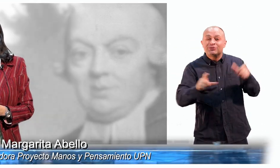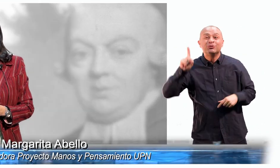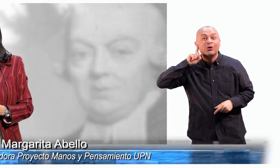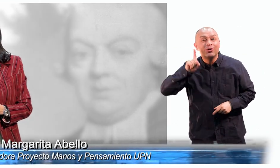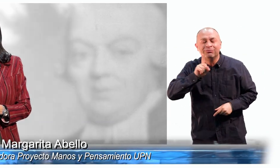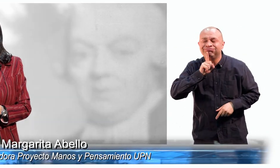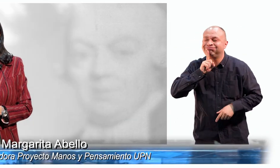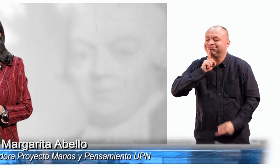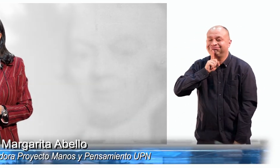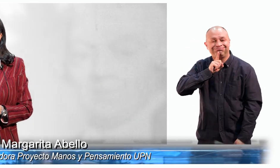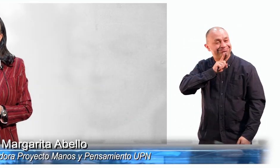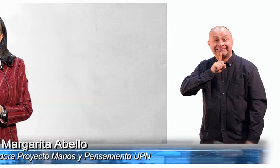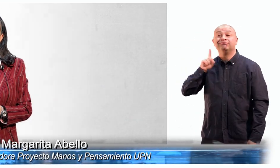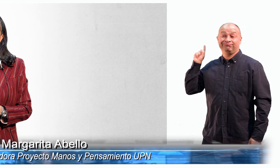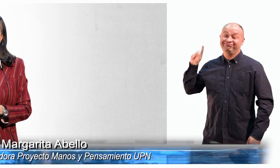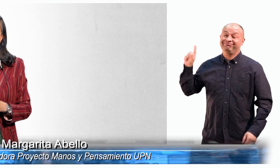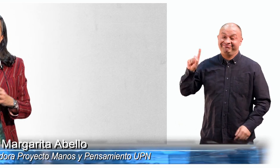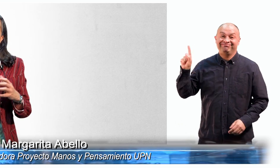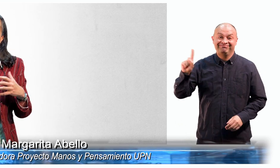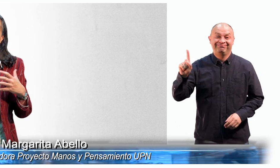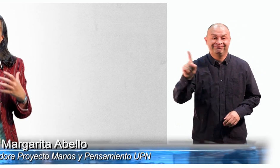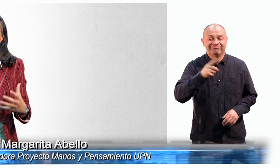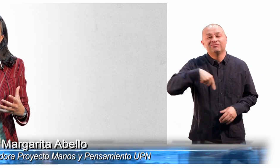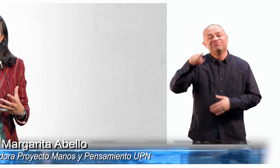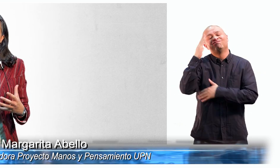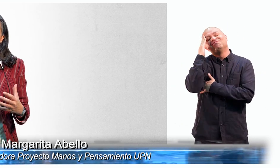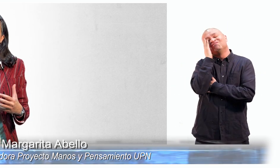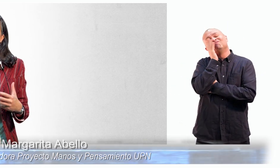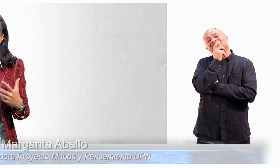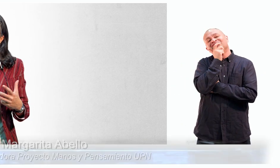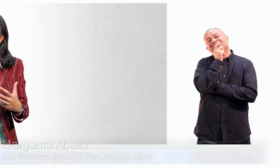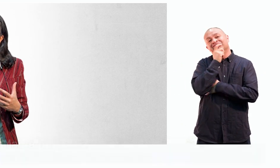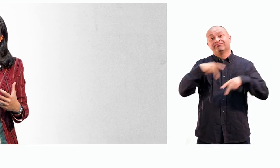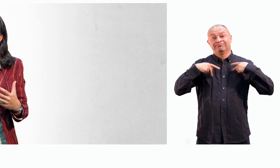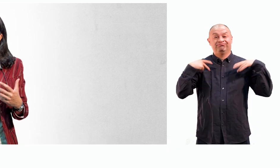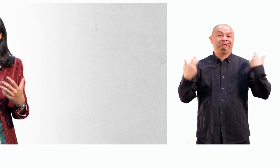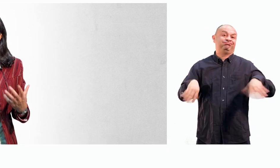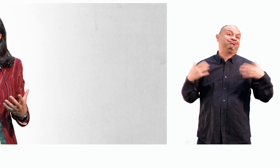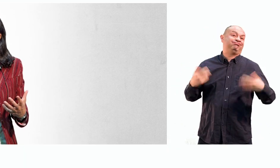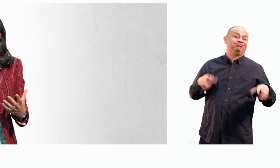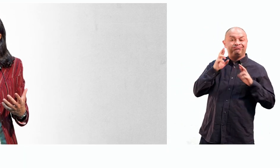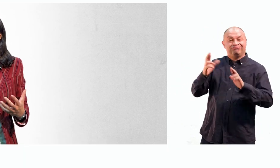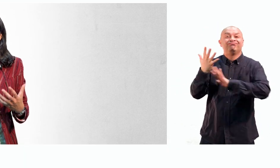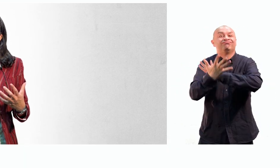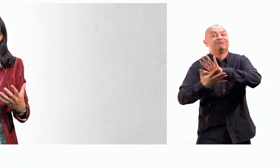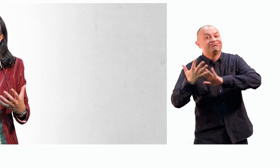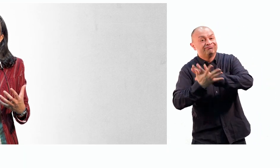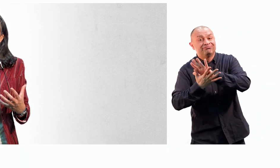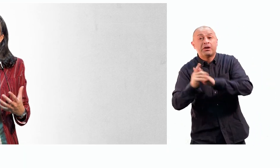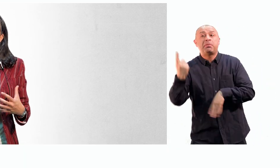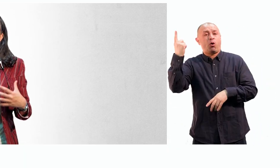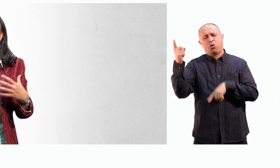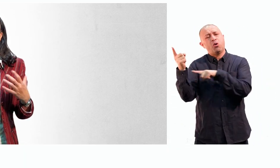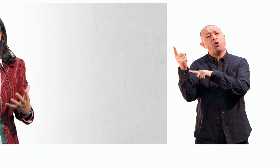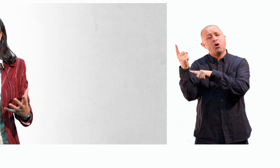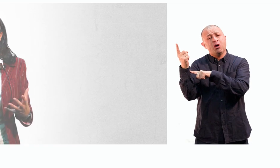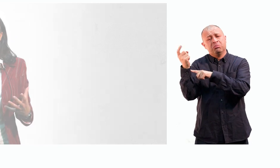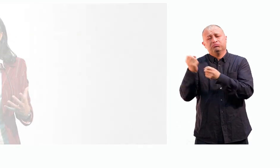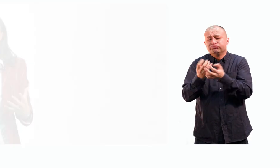tiempo. Si bien él no es la primera persona que reconoce la lengua de señas, sí le da un impulso muy importante.